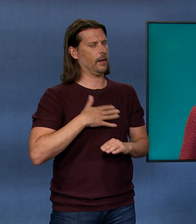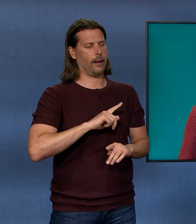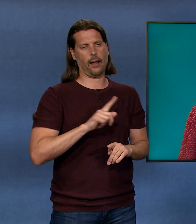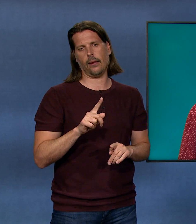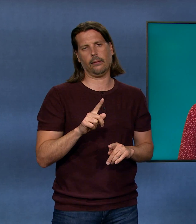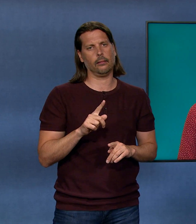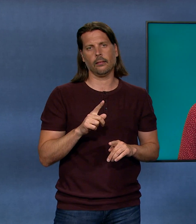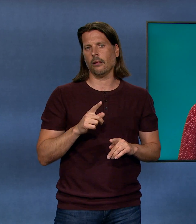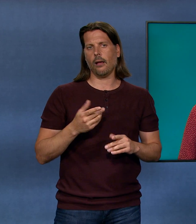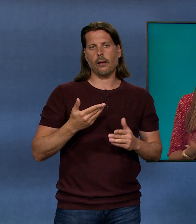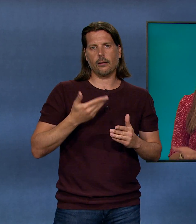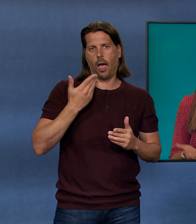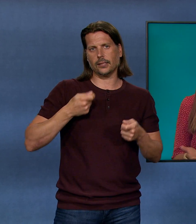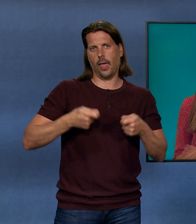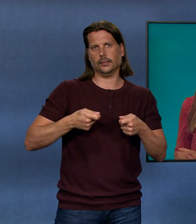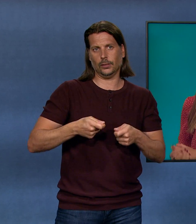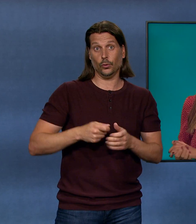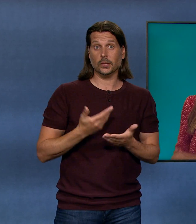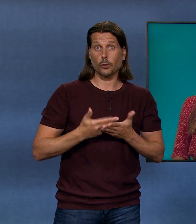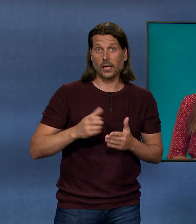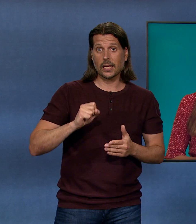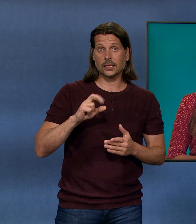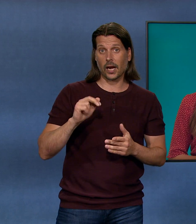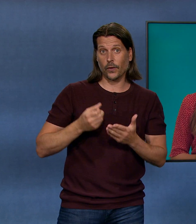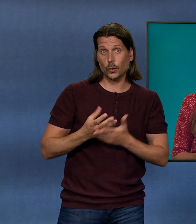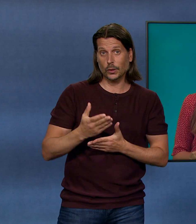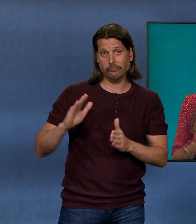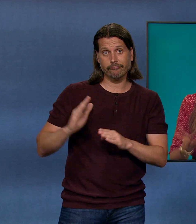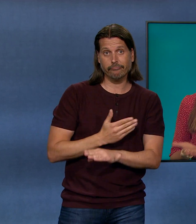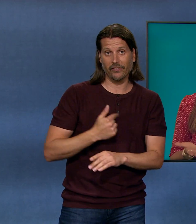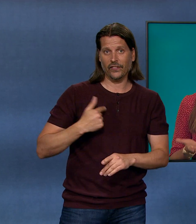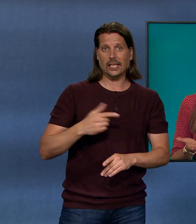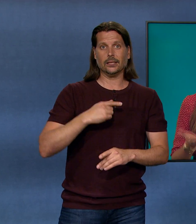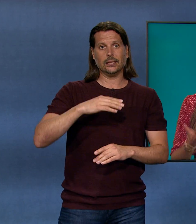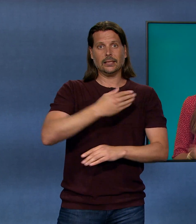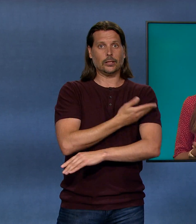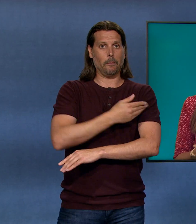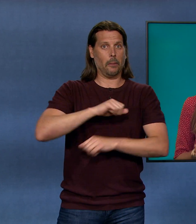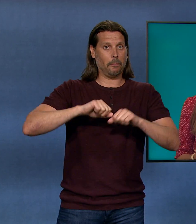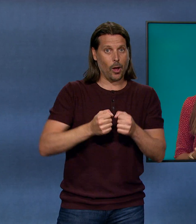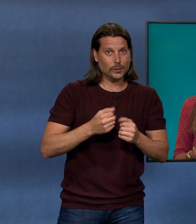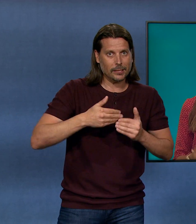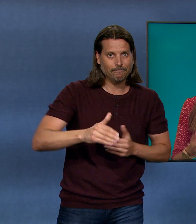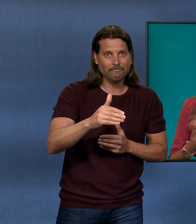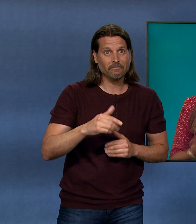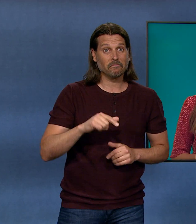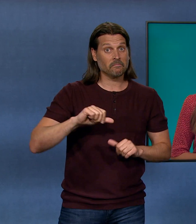Gasheizungen mehr gibt. Schön, bist du mit dabei bei deinen SRF Kinder-News. Wir machen jetzt eine Sommerpause. Es gibt aber eine